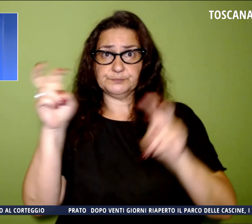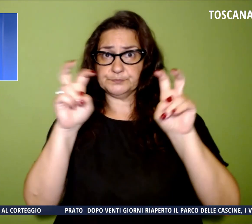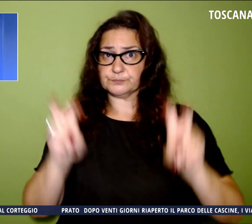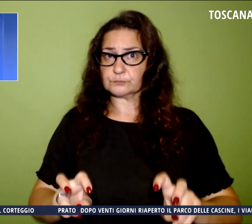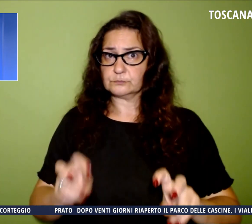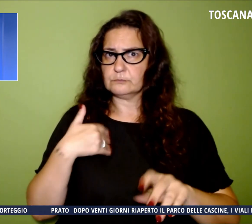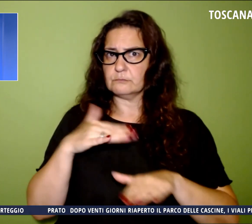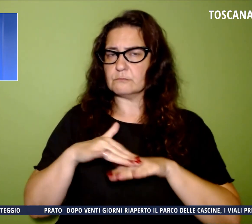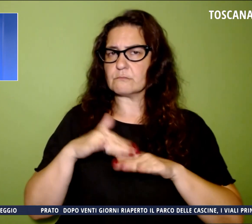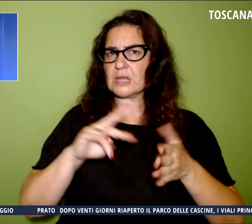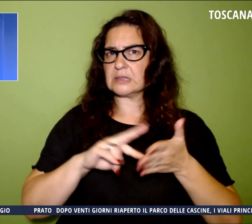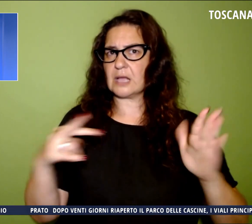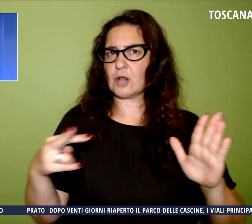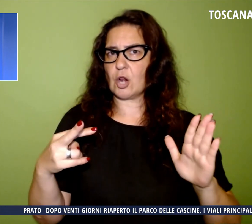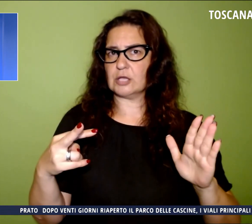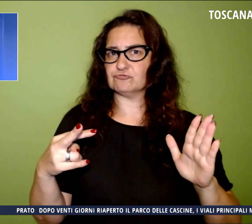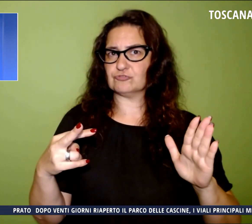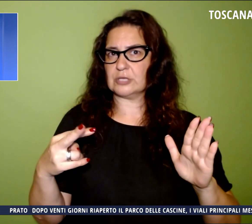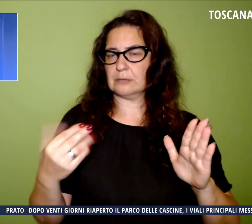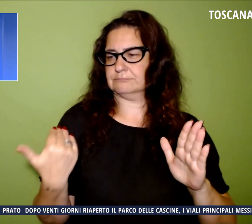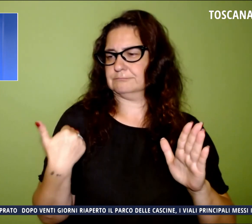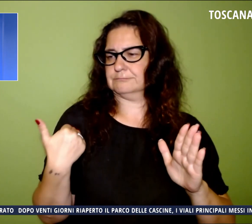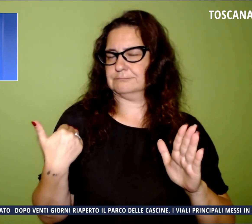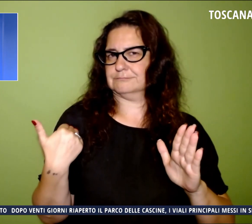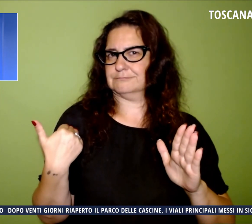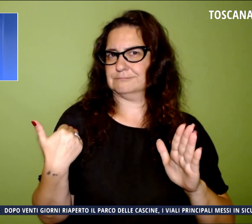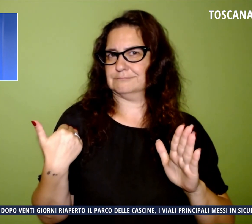di ultima generazione a lette.